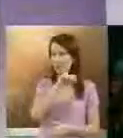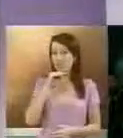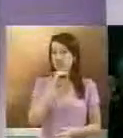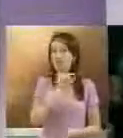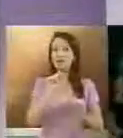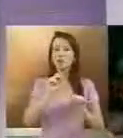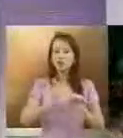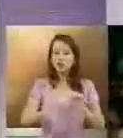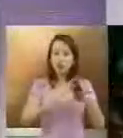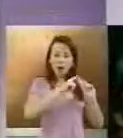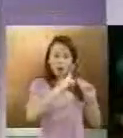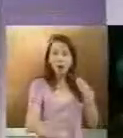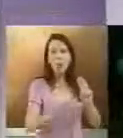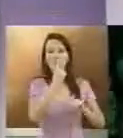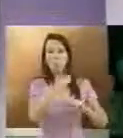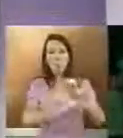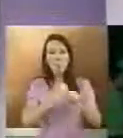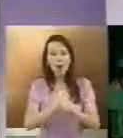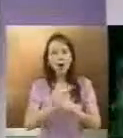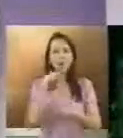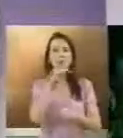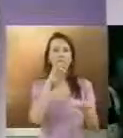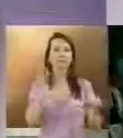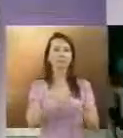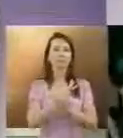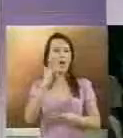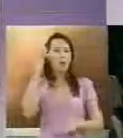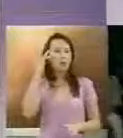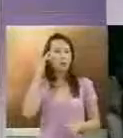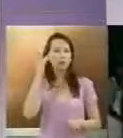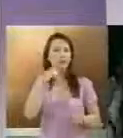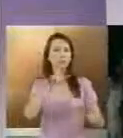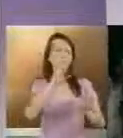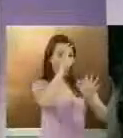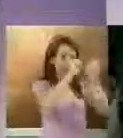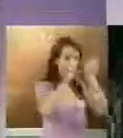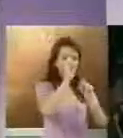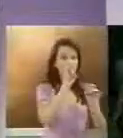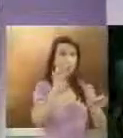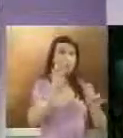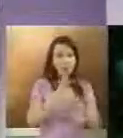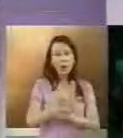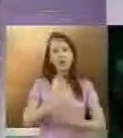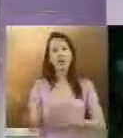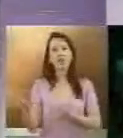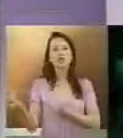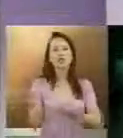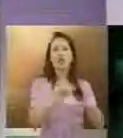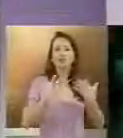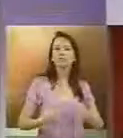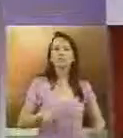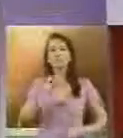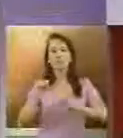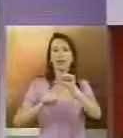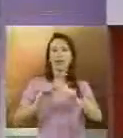um ano o processo de amadurecimento faz com que saiam desse projeto jovens cidadãos dispostos a transformar a